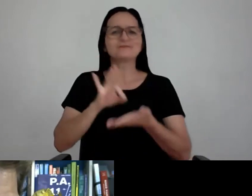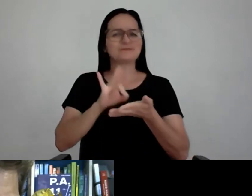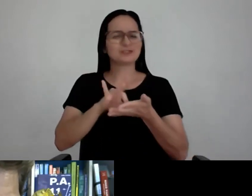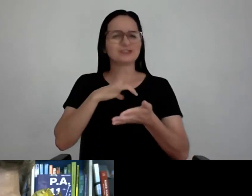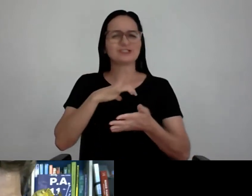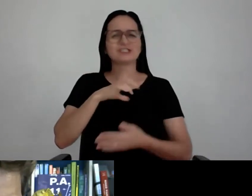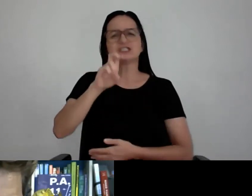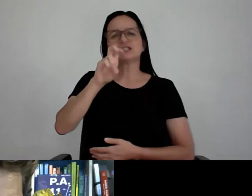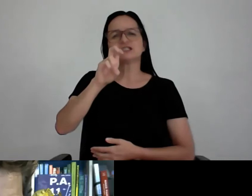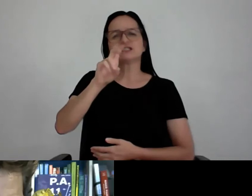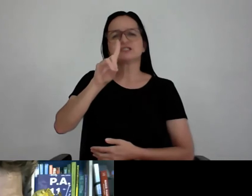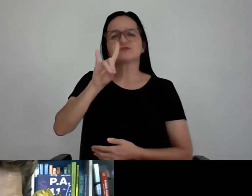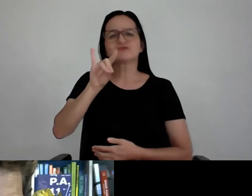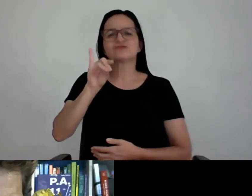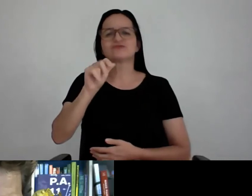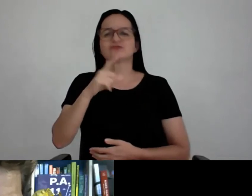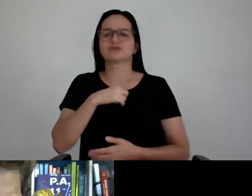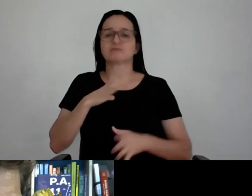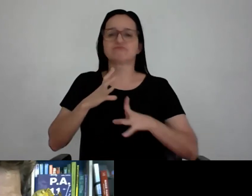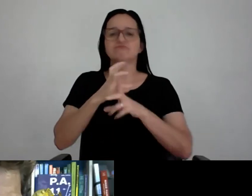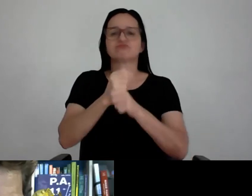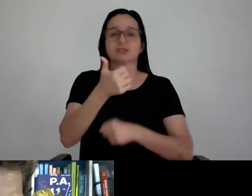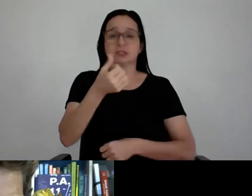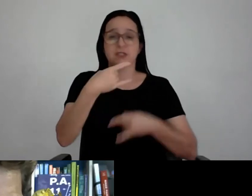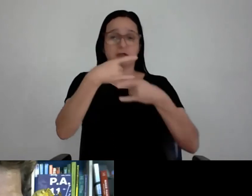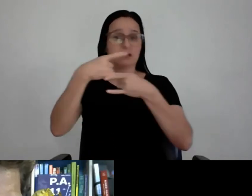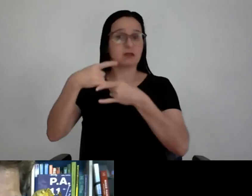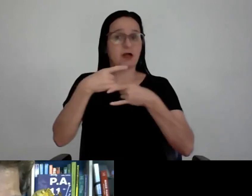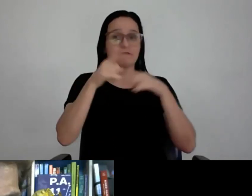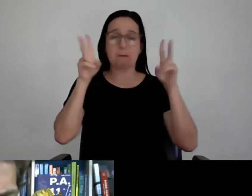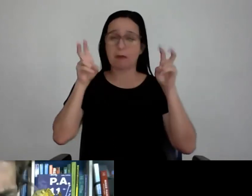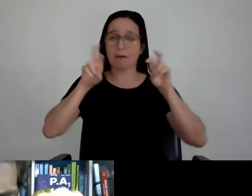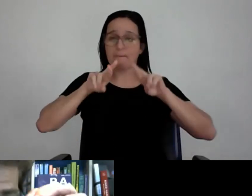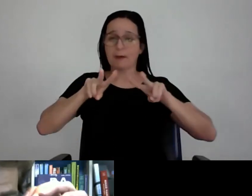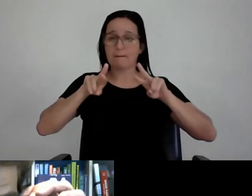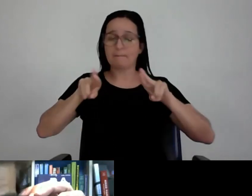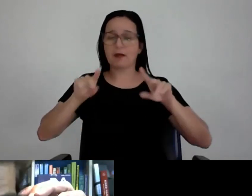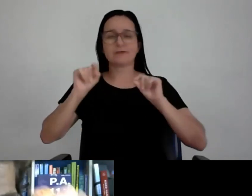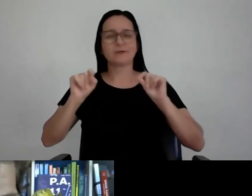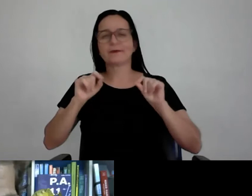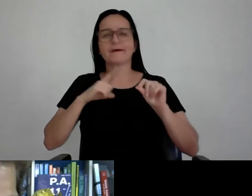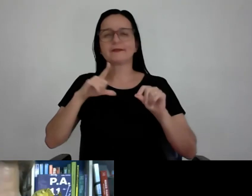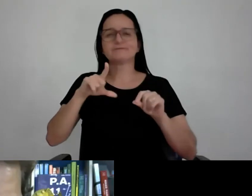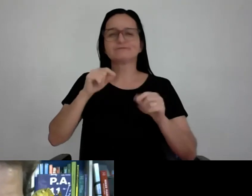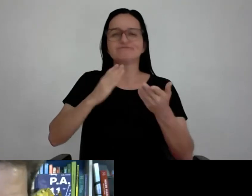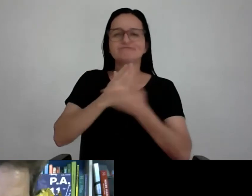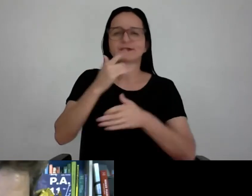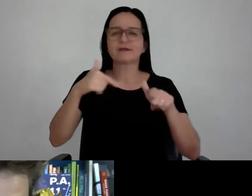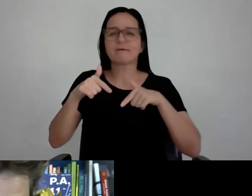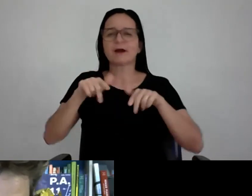dias, com um total de 16 lives, conteúdos super interessantes falando do processo seletivo, diversidade e inclusão,